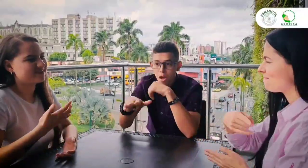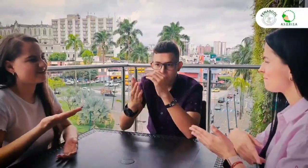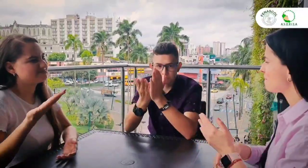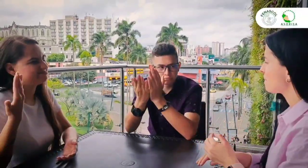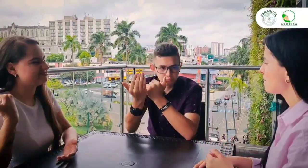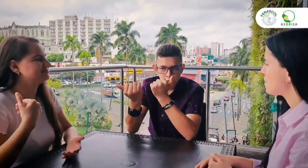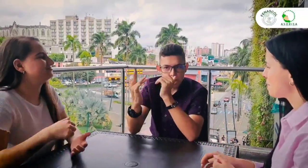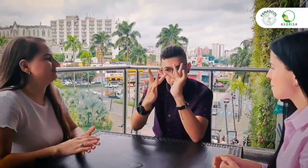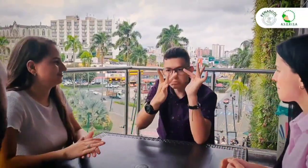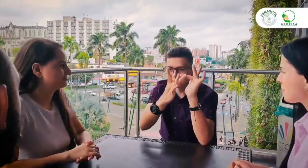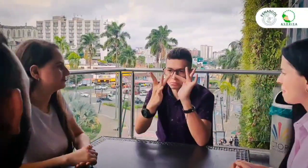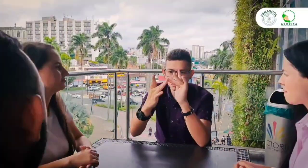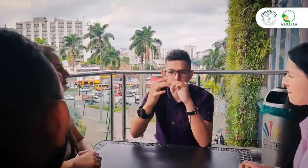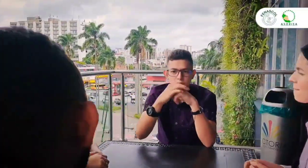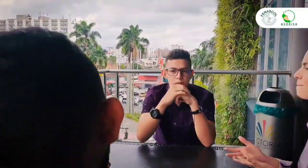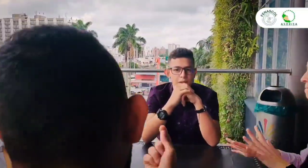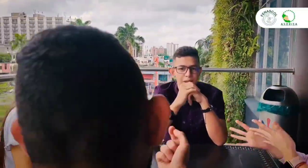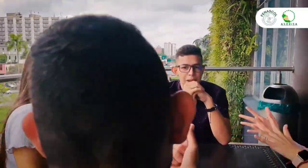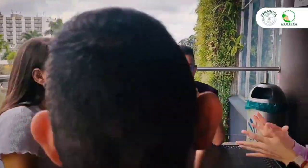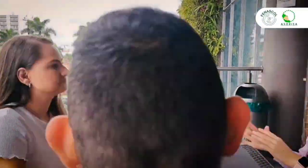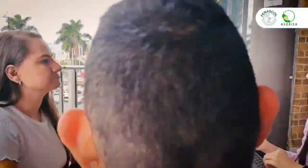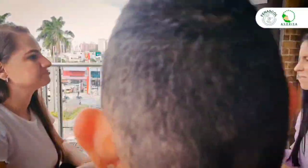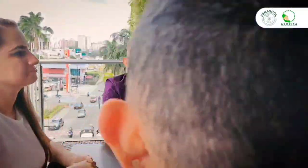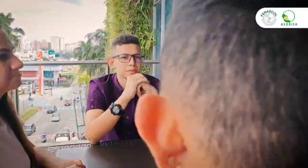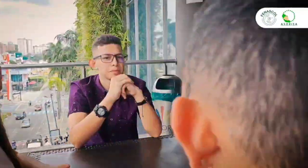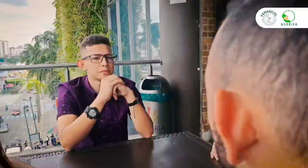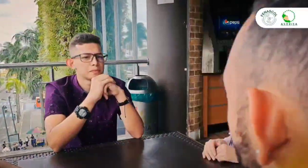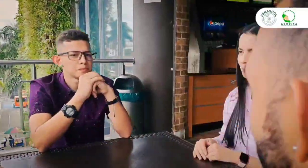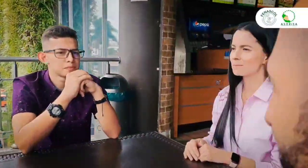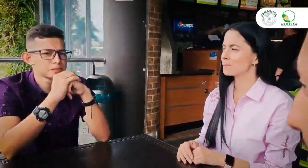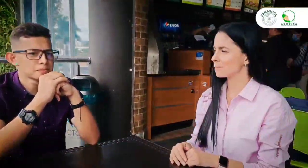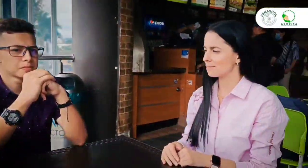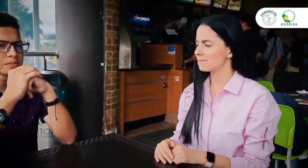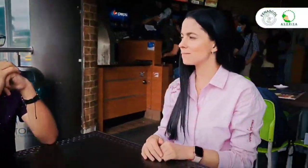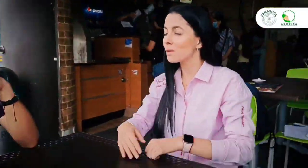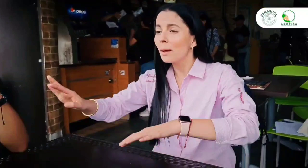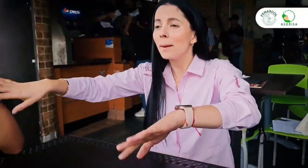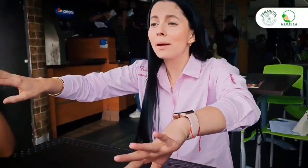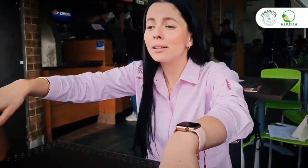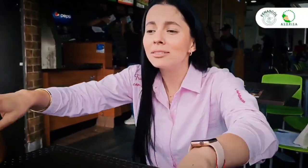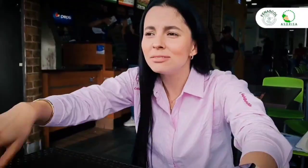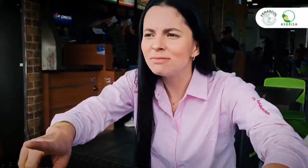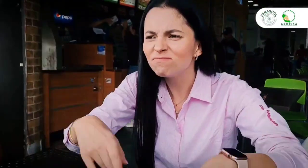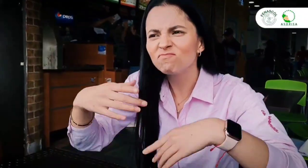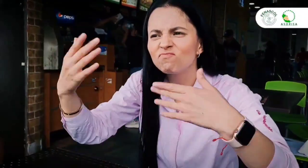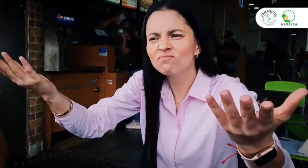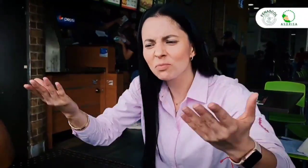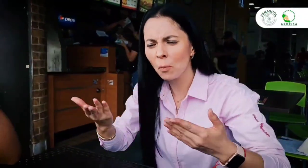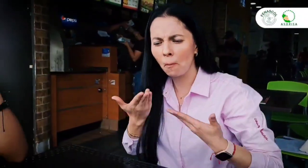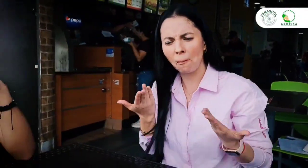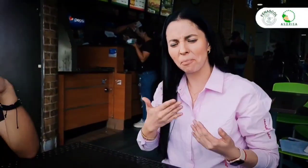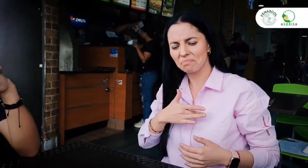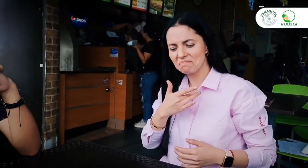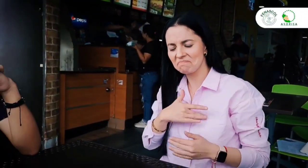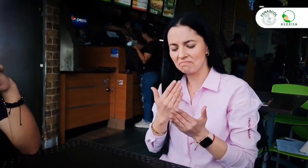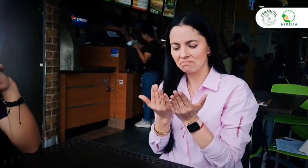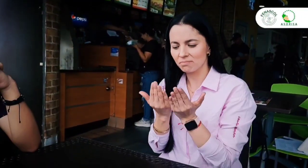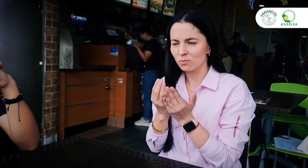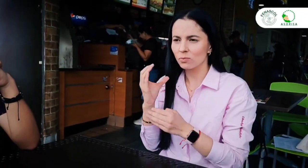¿Y tú ya estás estudiando? ¿Vas bien? ¿Tienes contacto continuo? ¡Ahí vamos! ¡Ey, chicos! ¿Ustedes cómo ven la educación